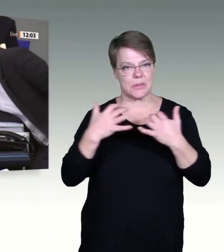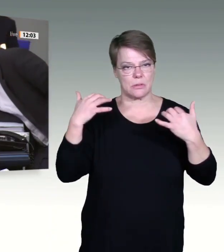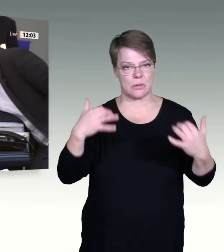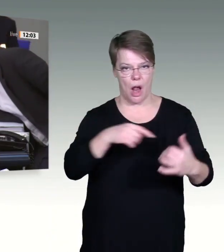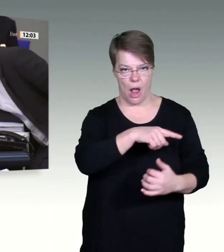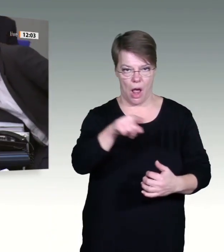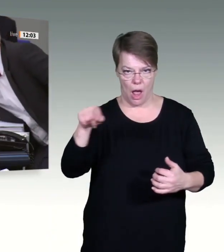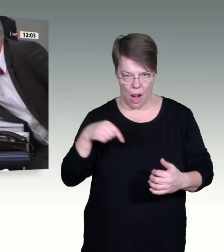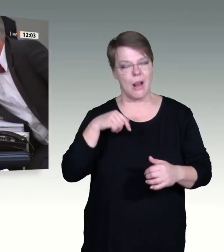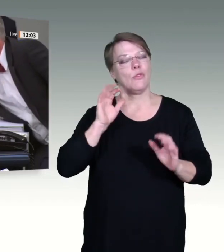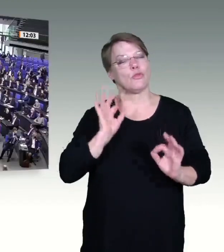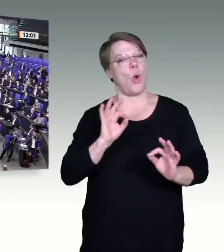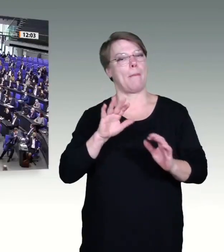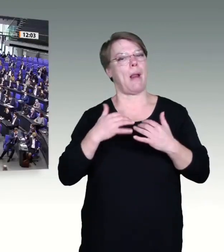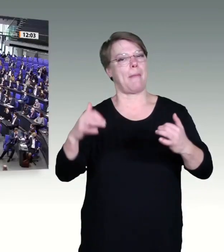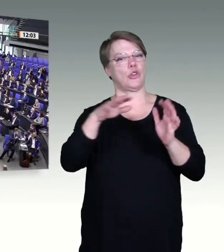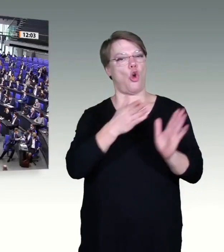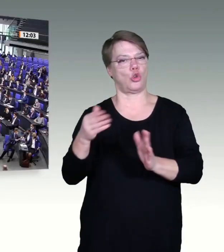oben tragen.